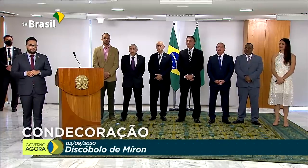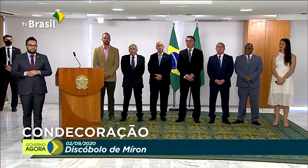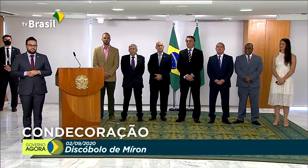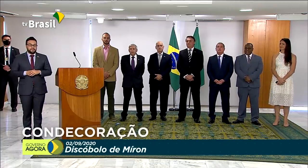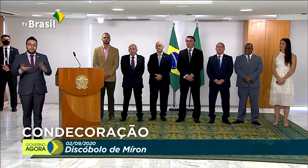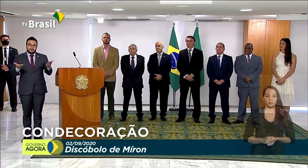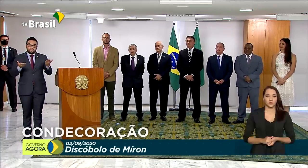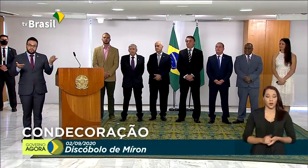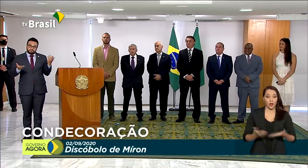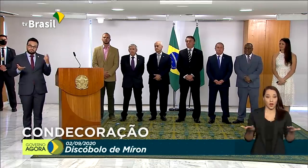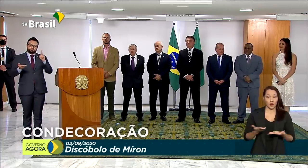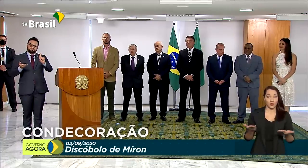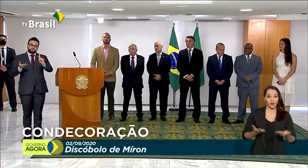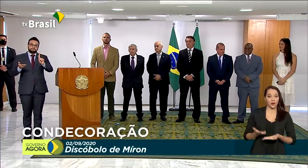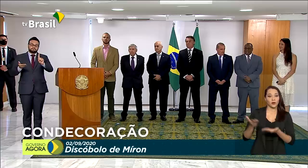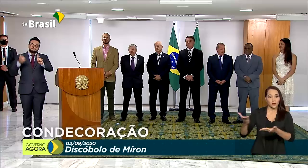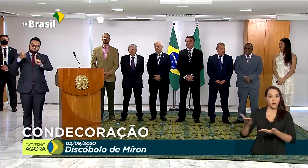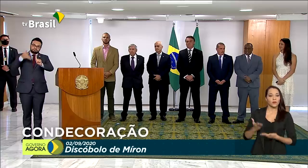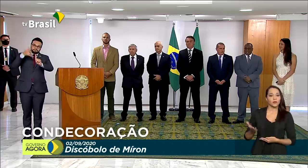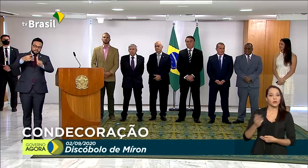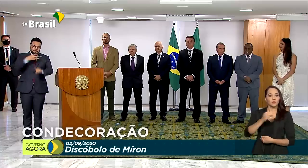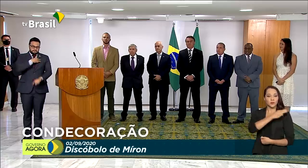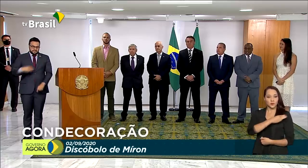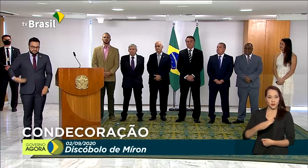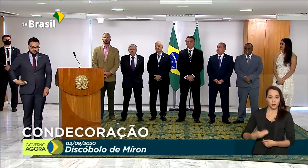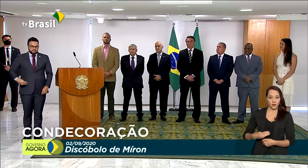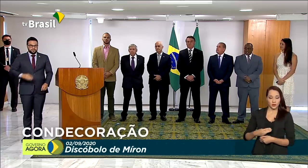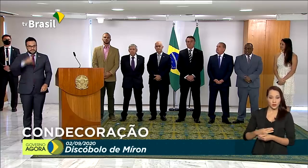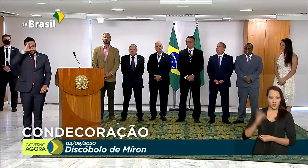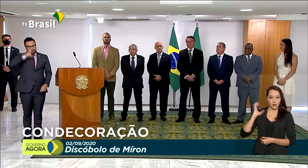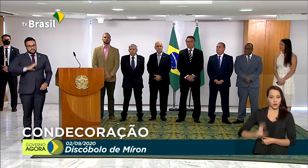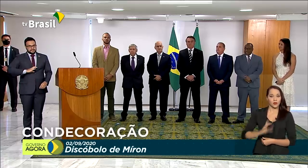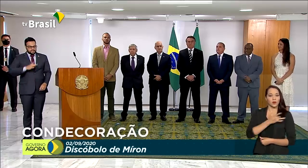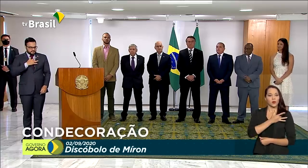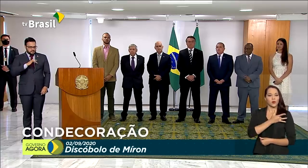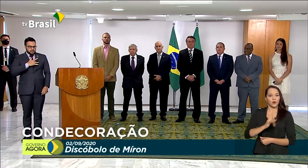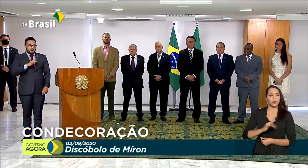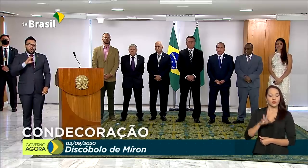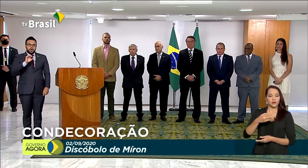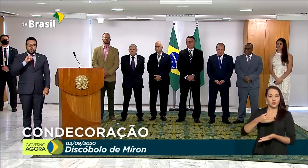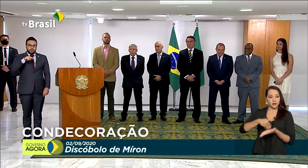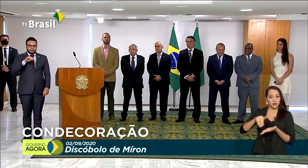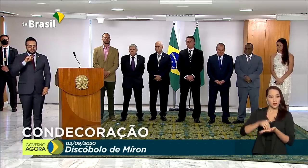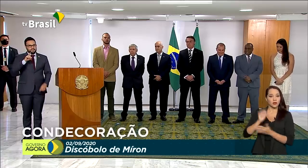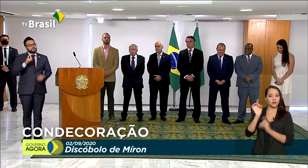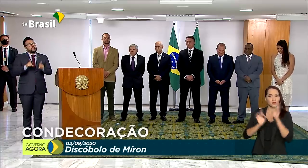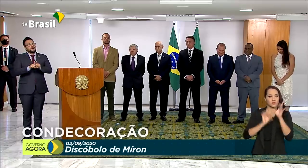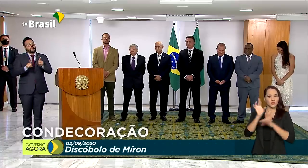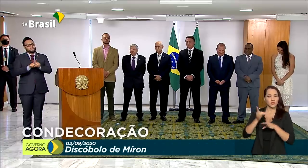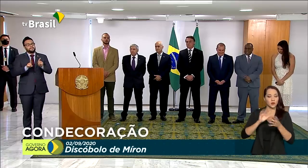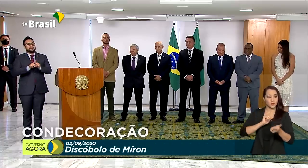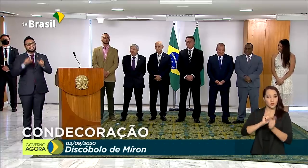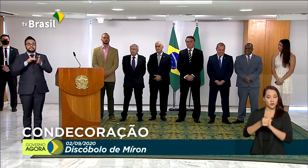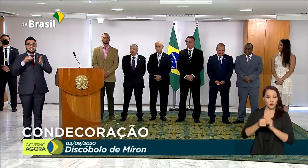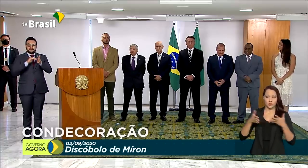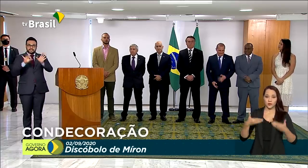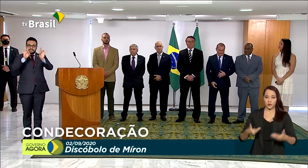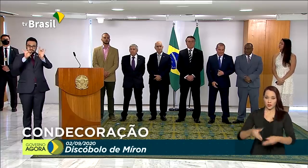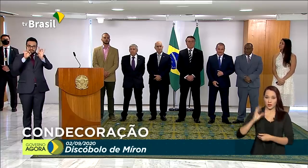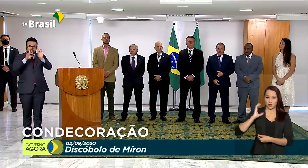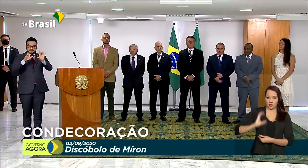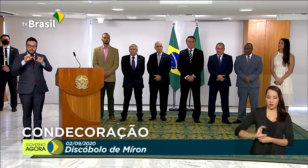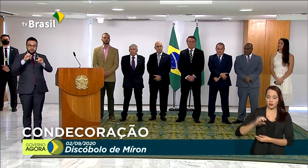Convidamos agora o ministro de Estado da Cidadania, Onyx Lorenzoni, o secretário especial de esporte do Ministério da